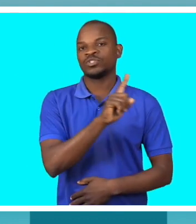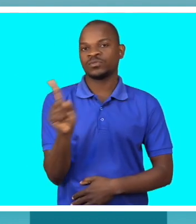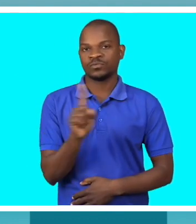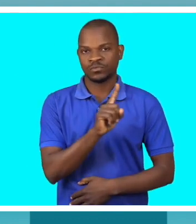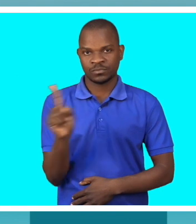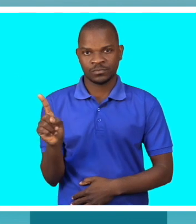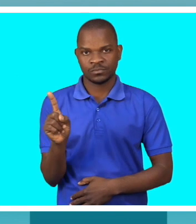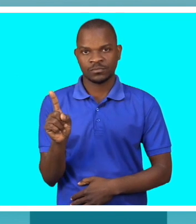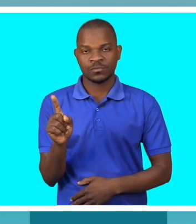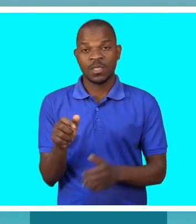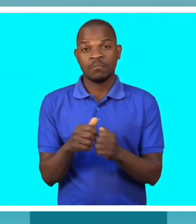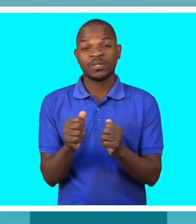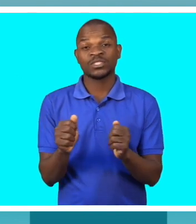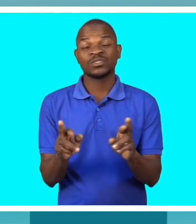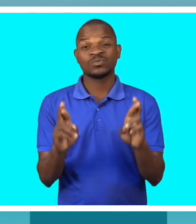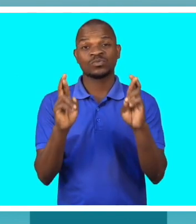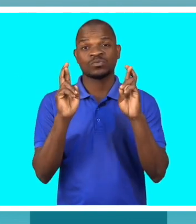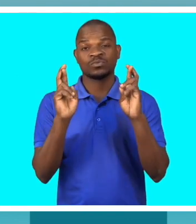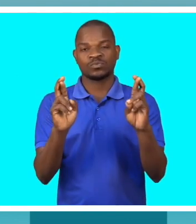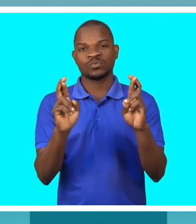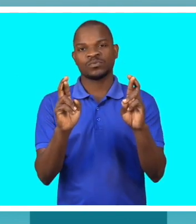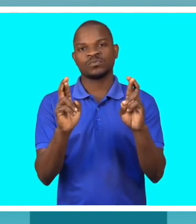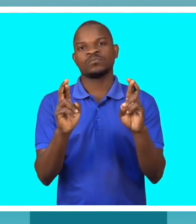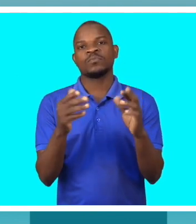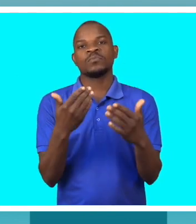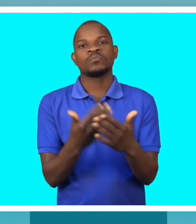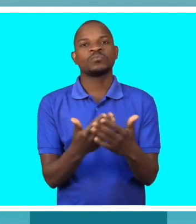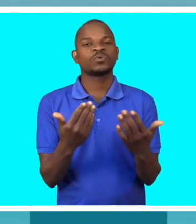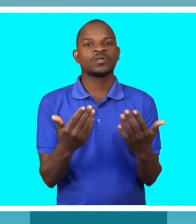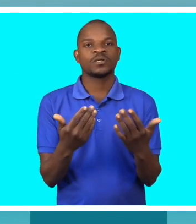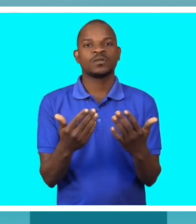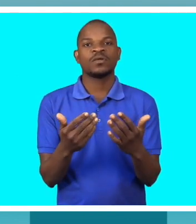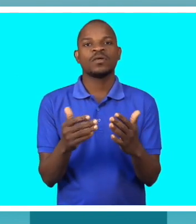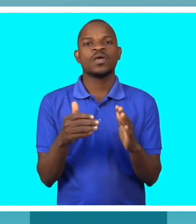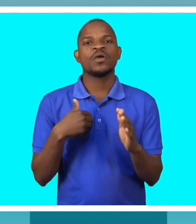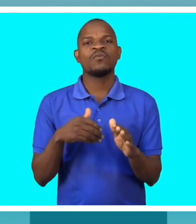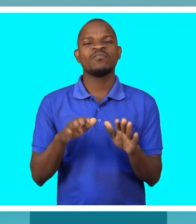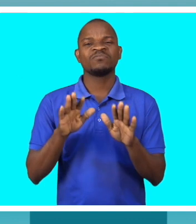E para mim, graças a Deus, não tive... Não fiquei tão assim...